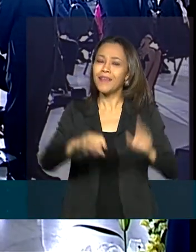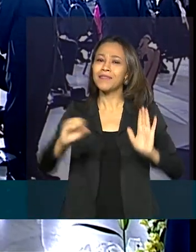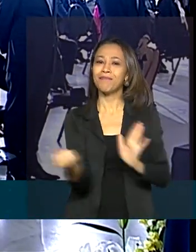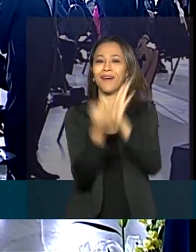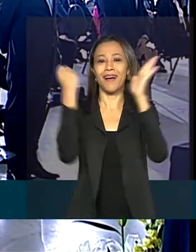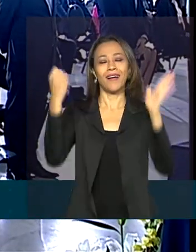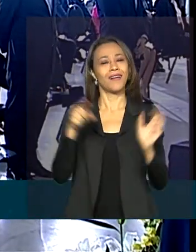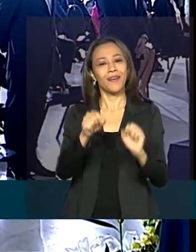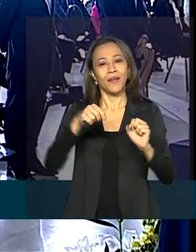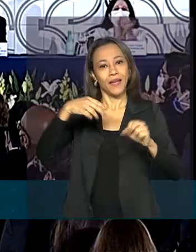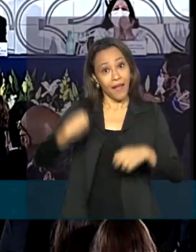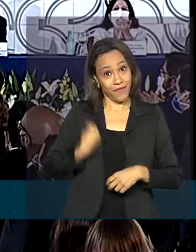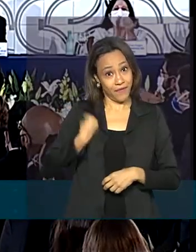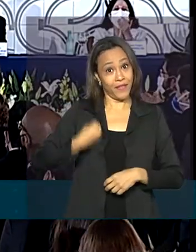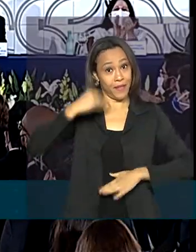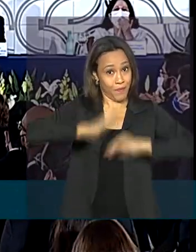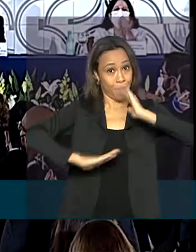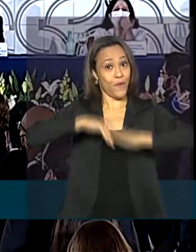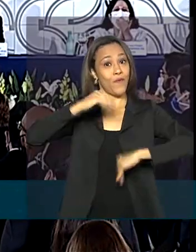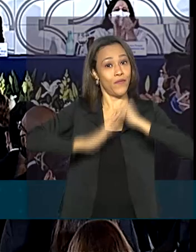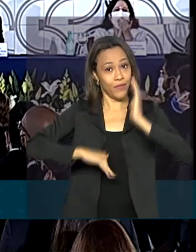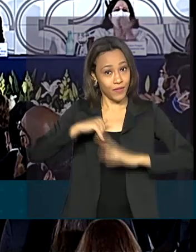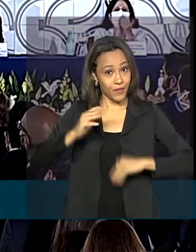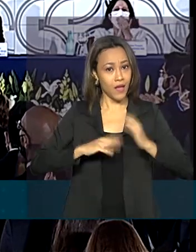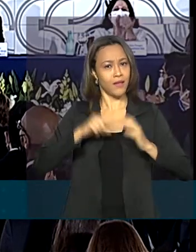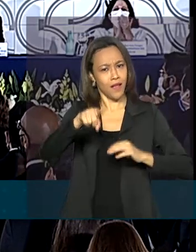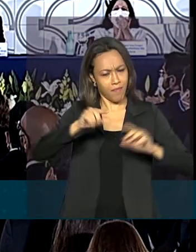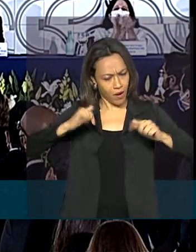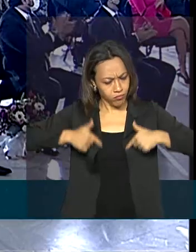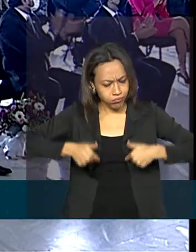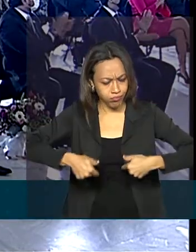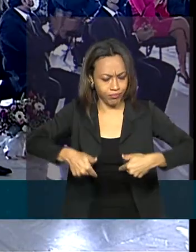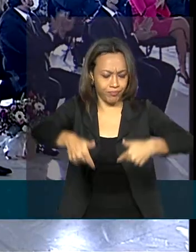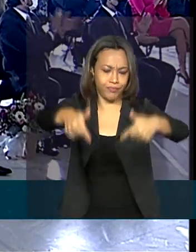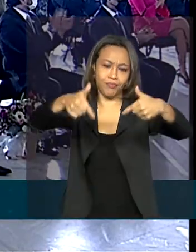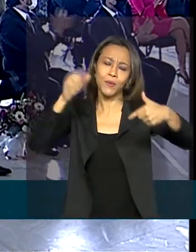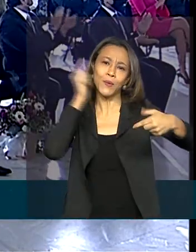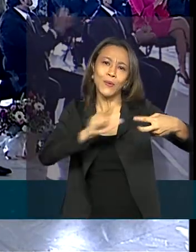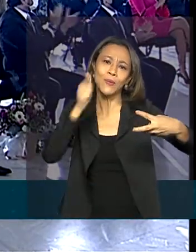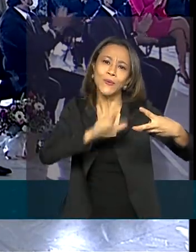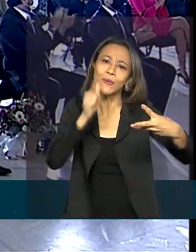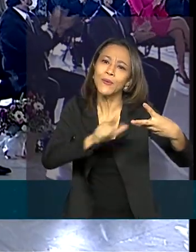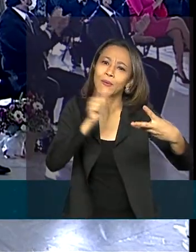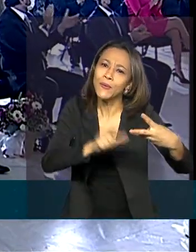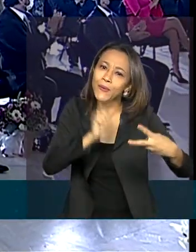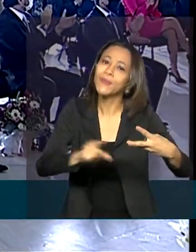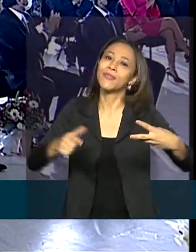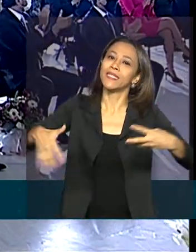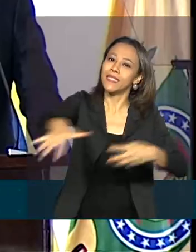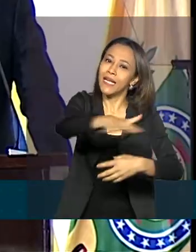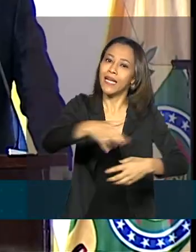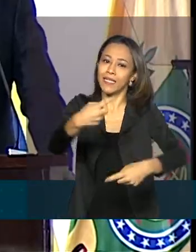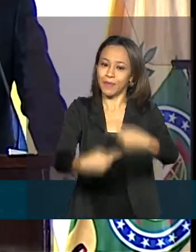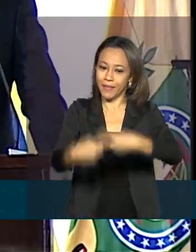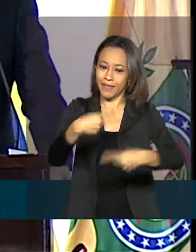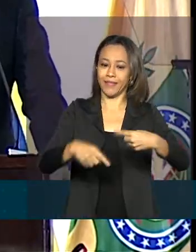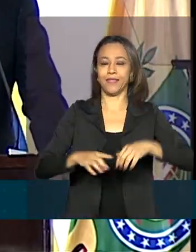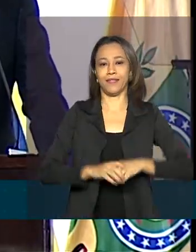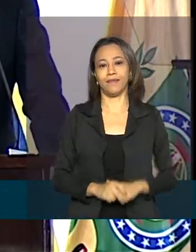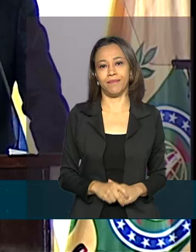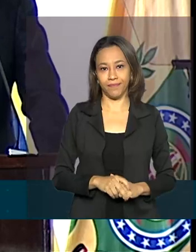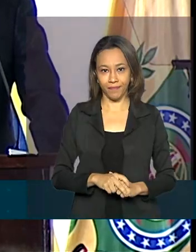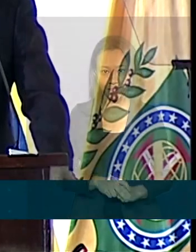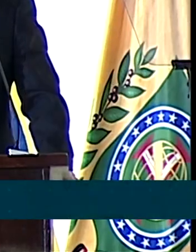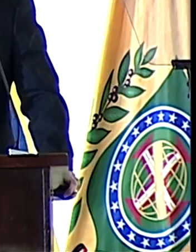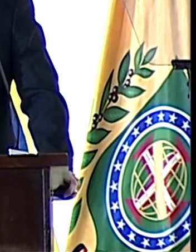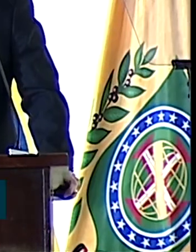entrada na vida profissional. Um reforço para dar continuidade às recentes conquistas alcançadas na política externa. Esta política externa